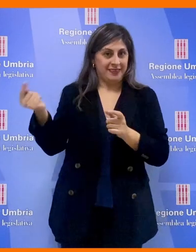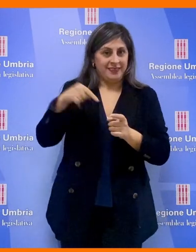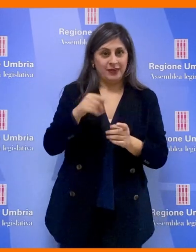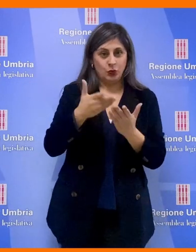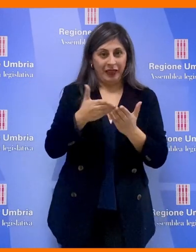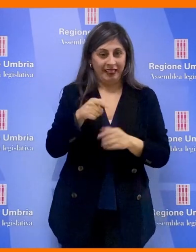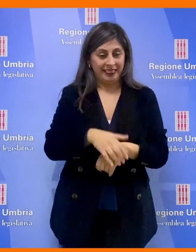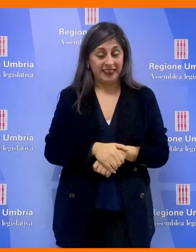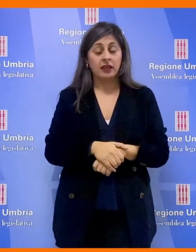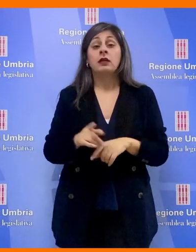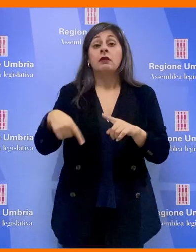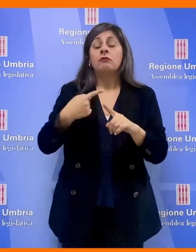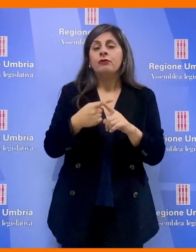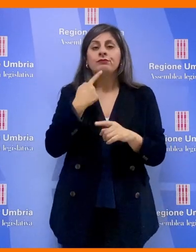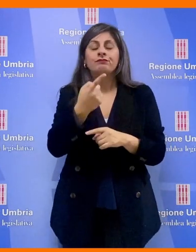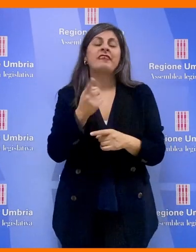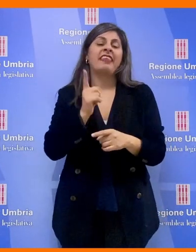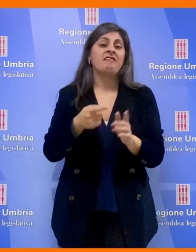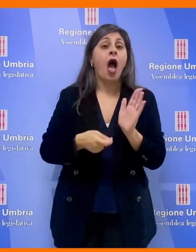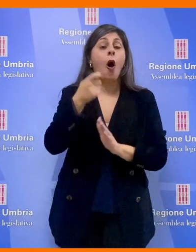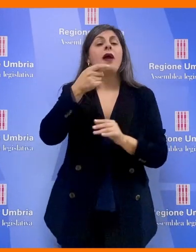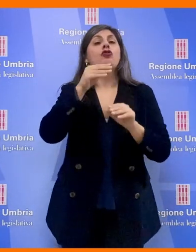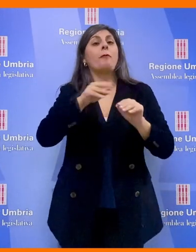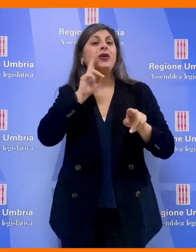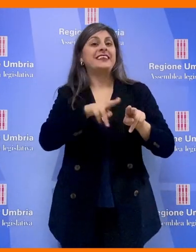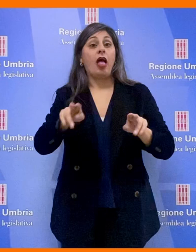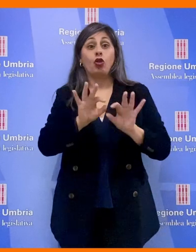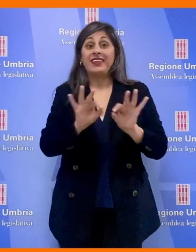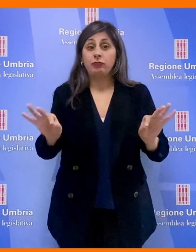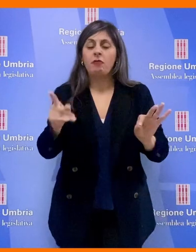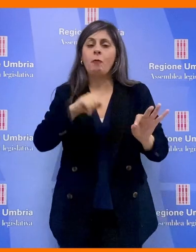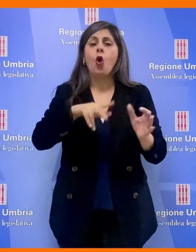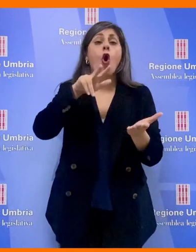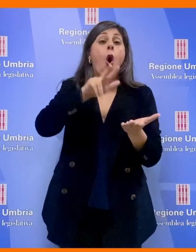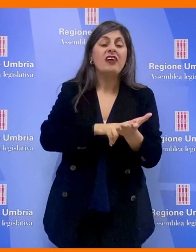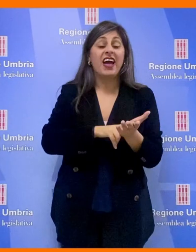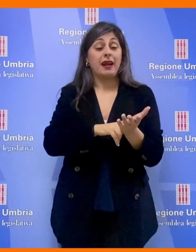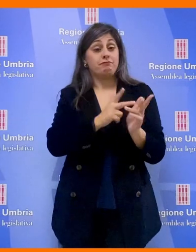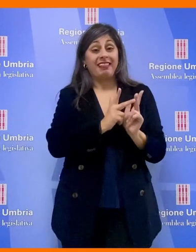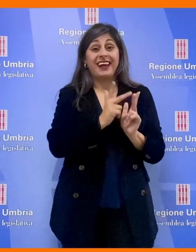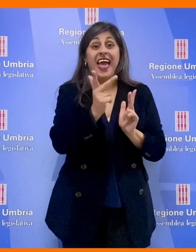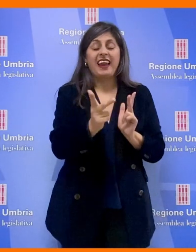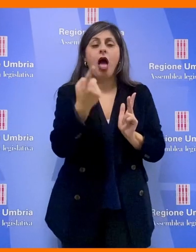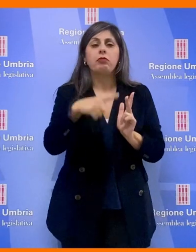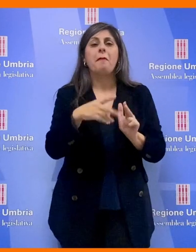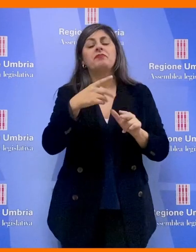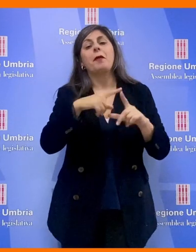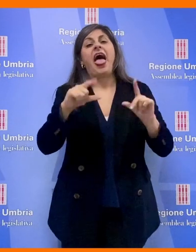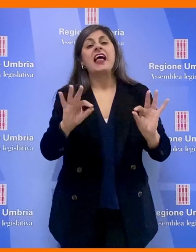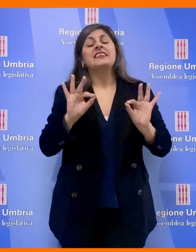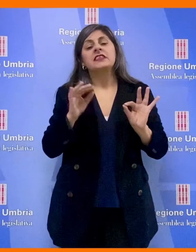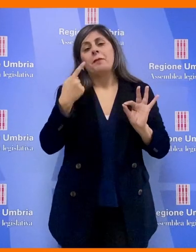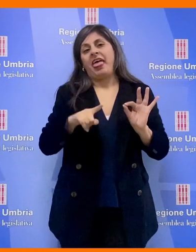sulle misure per l'aumento dei posti letto disponibili e la conferma su base triennale del pass trasporti pubblici per studenti.